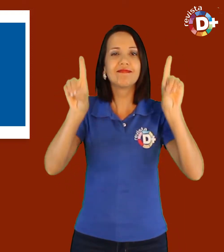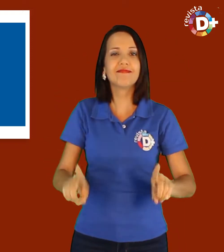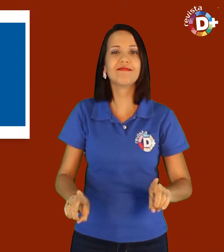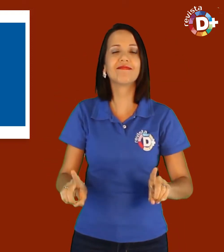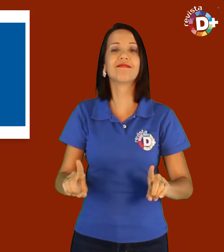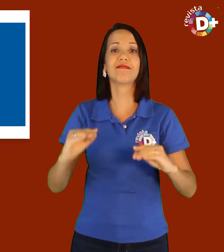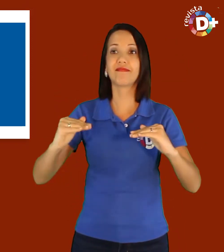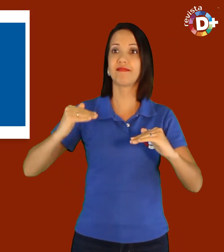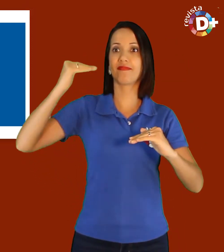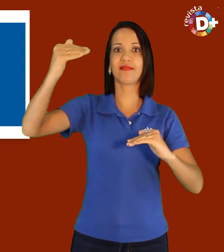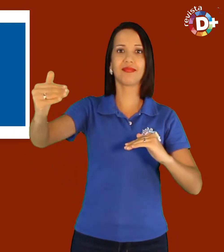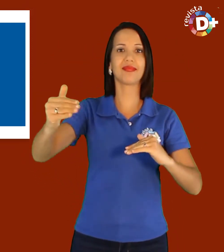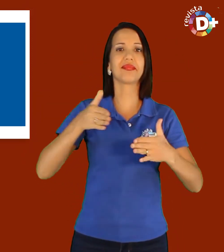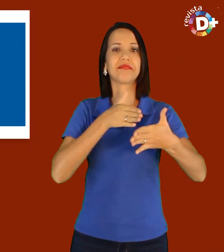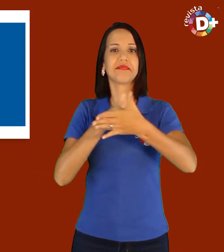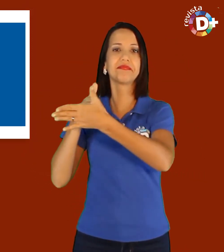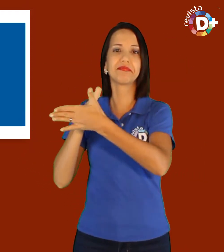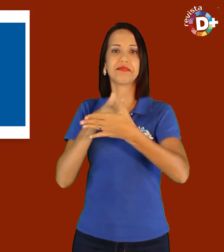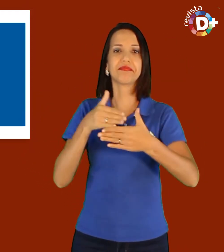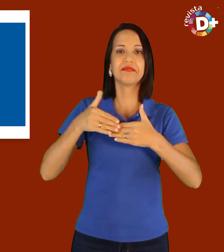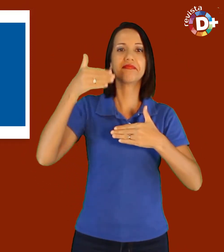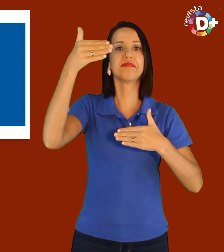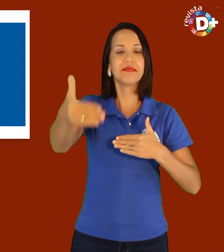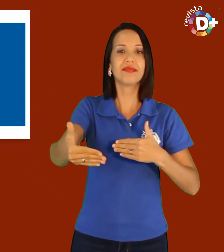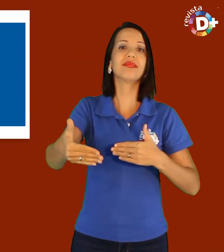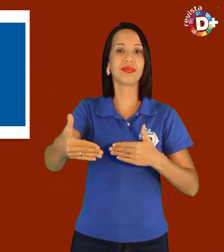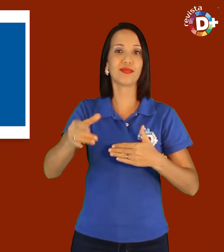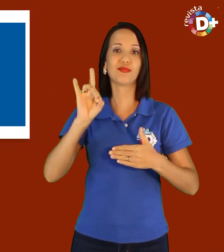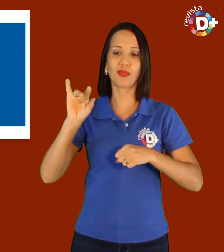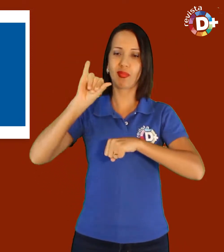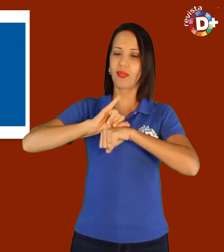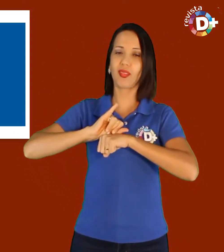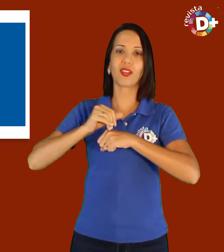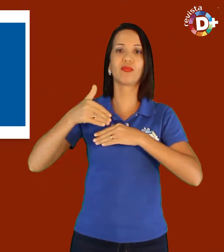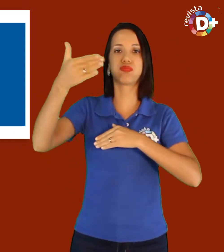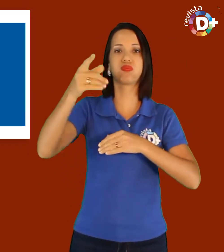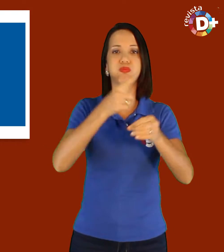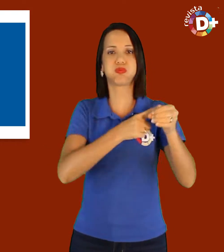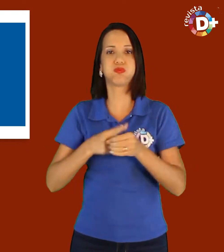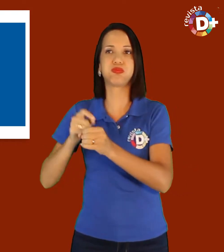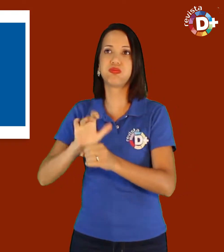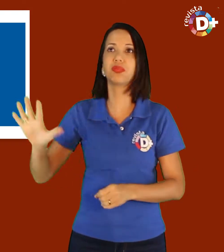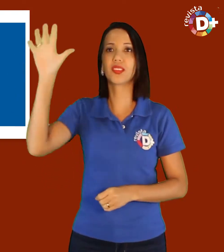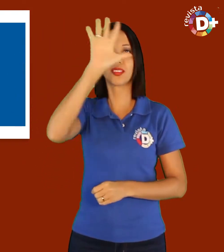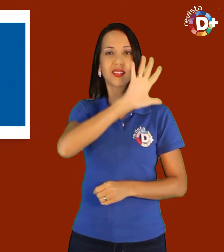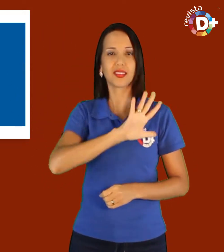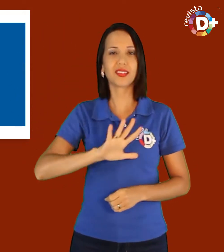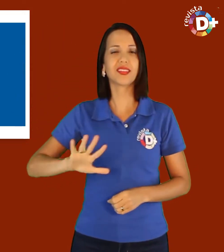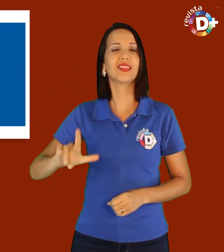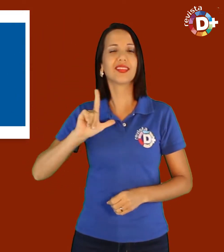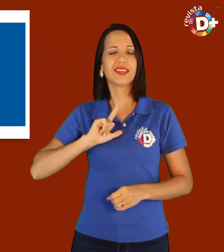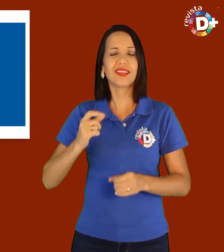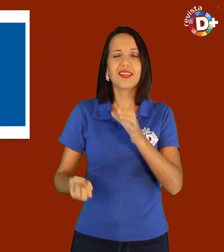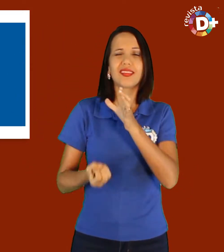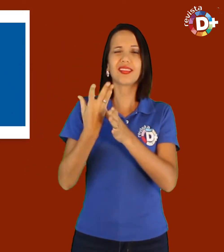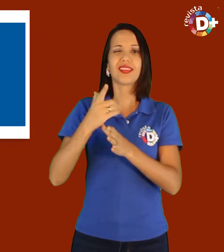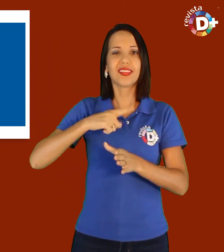público para além dos limites da capital. A nova gestão já iniciou o seu trabalho e quer criar